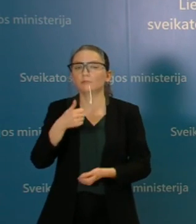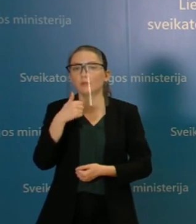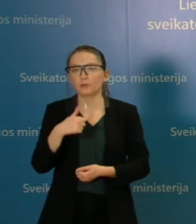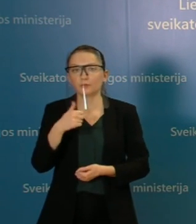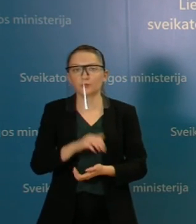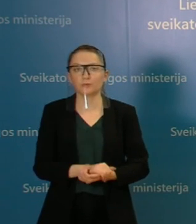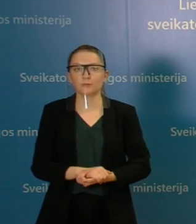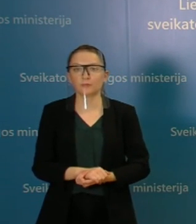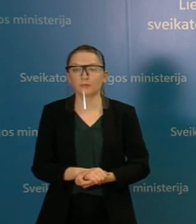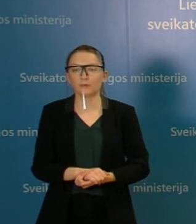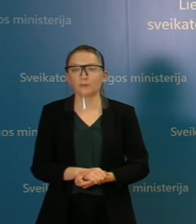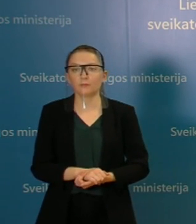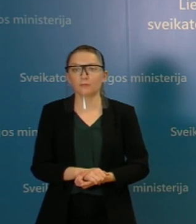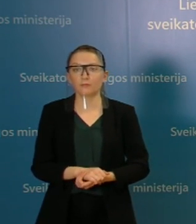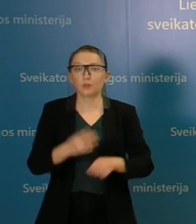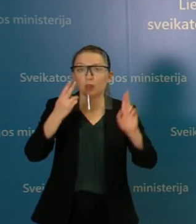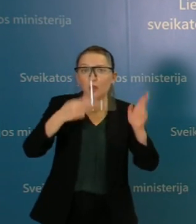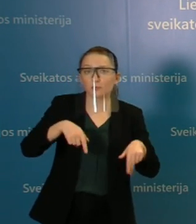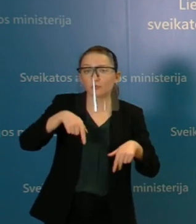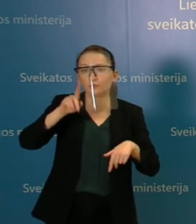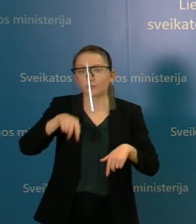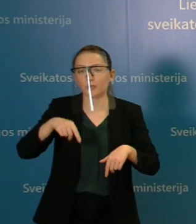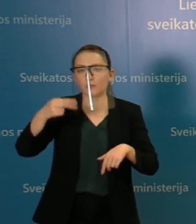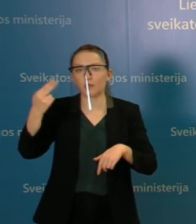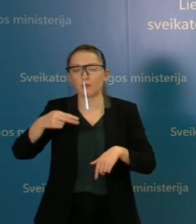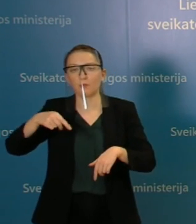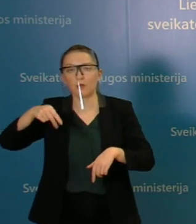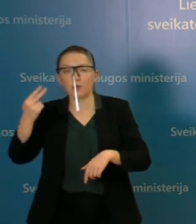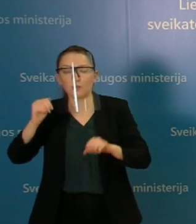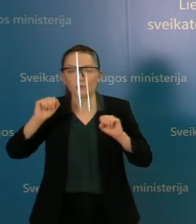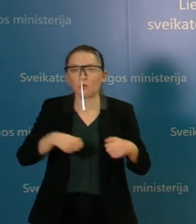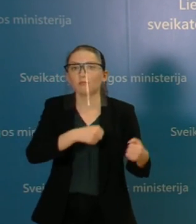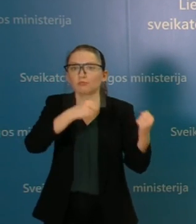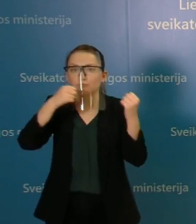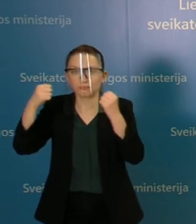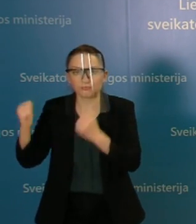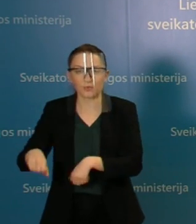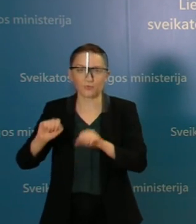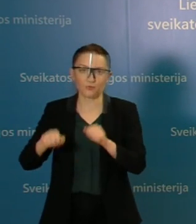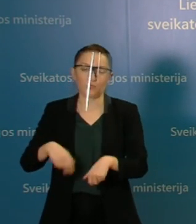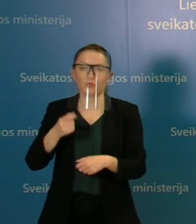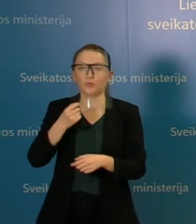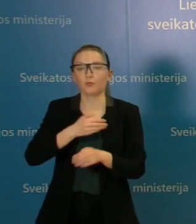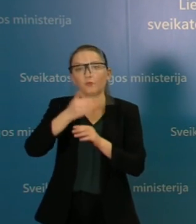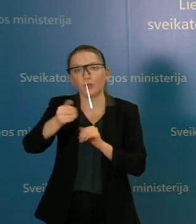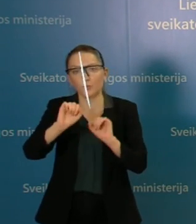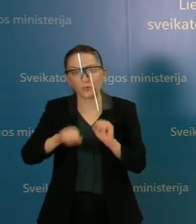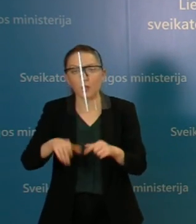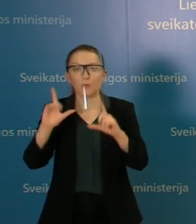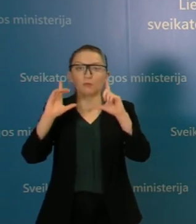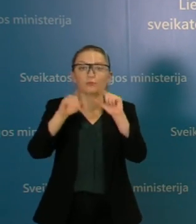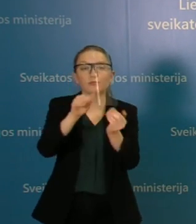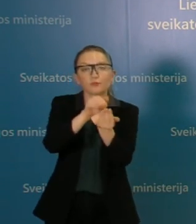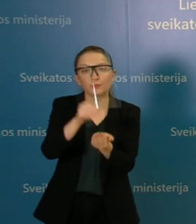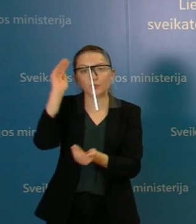nebūtinai kažkurį savaitgalį, galima tą padaryti ir vėlesniu laiku, o tiem,